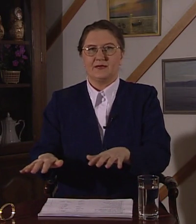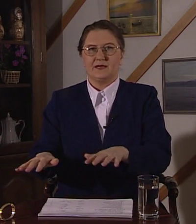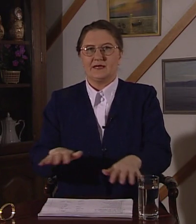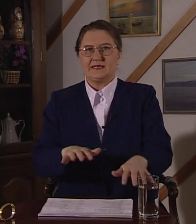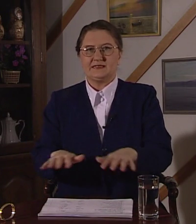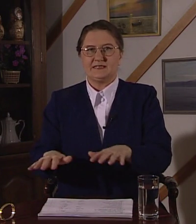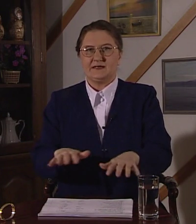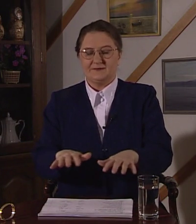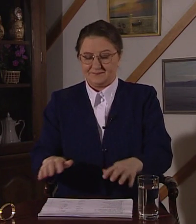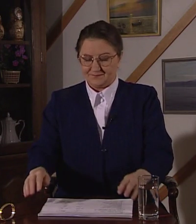Кисель.